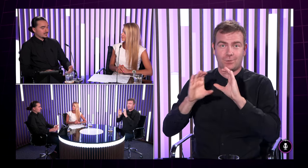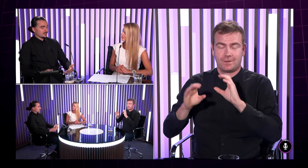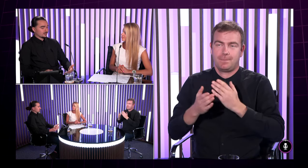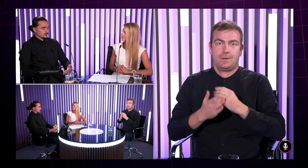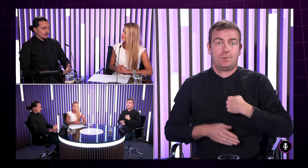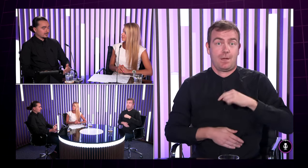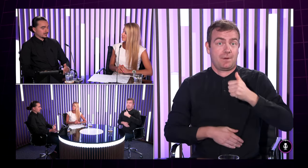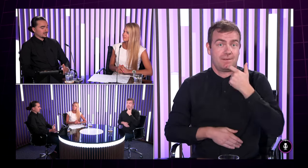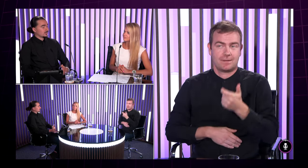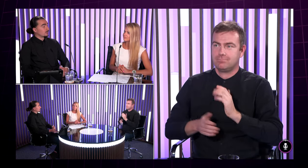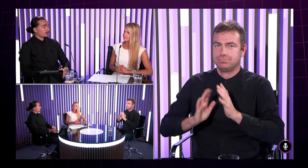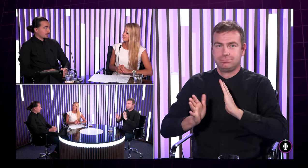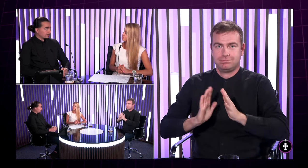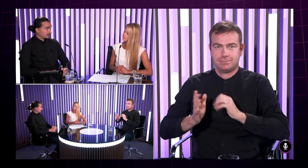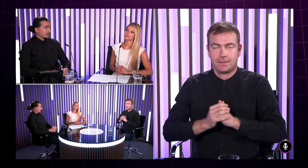učiť rozprávať